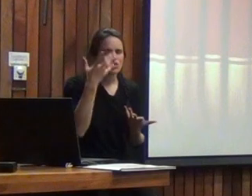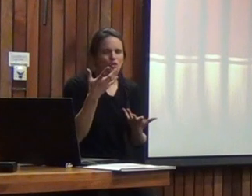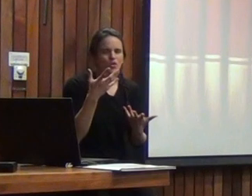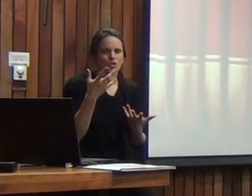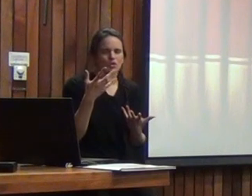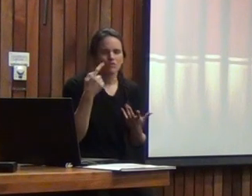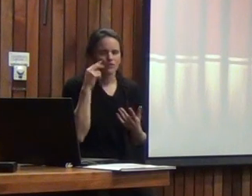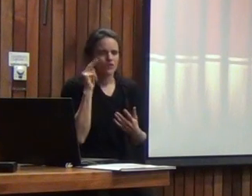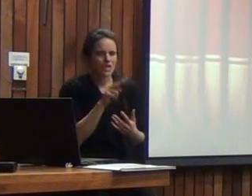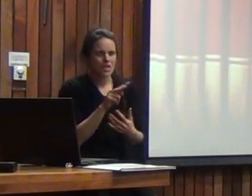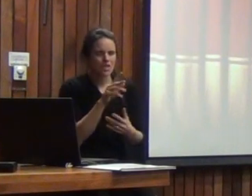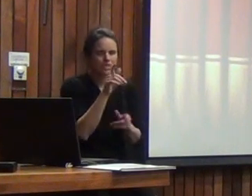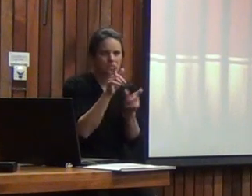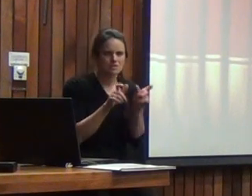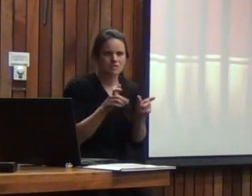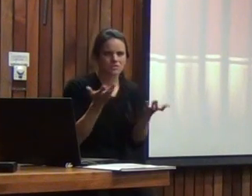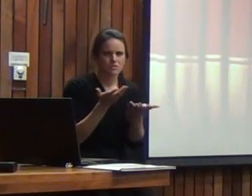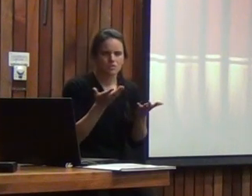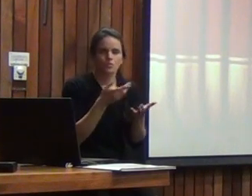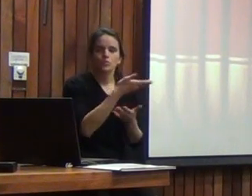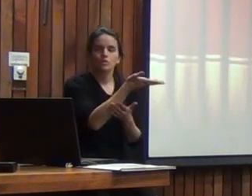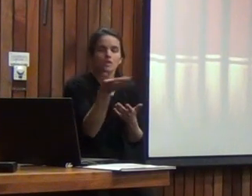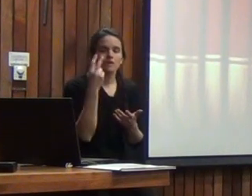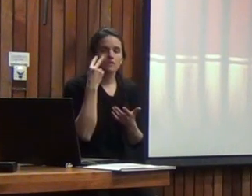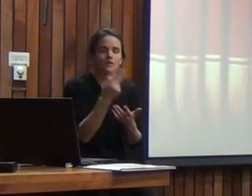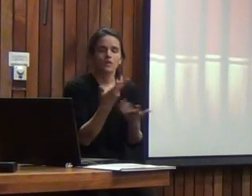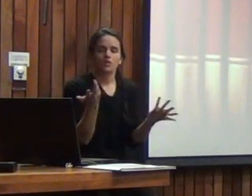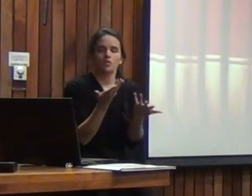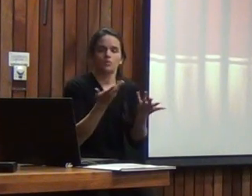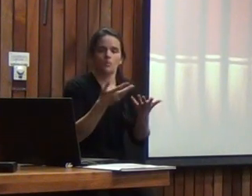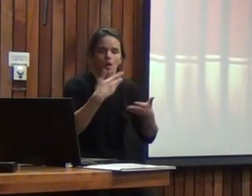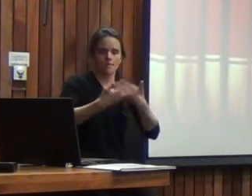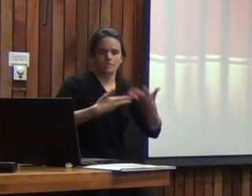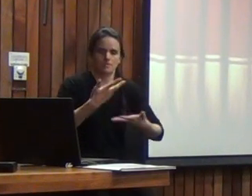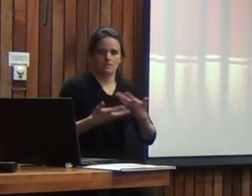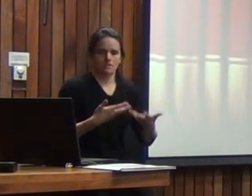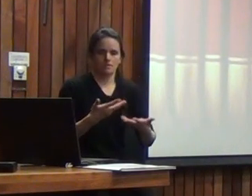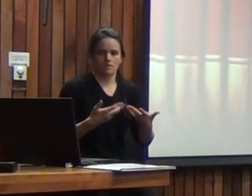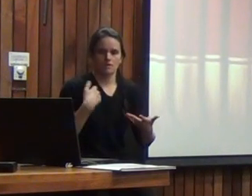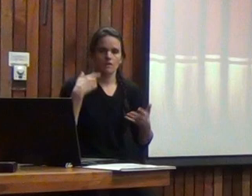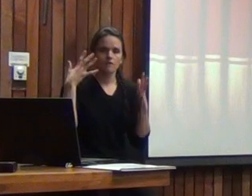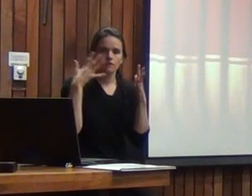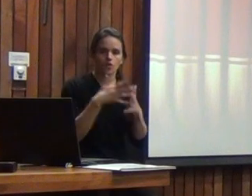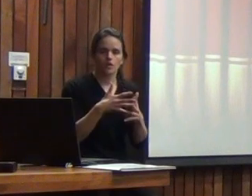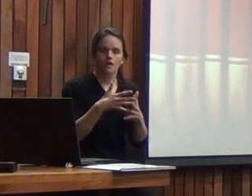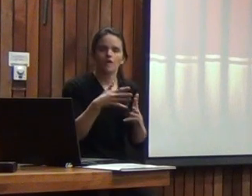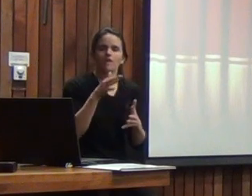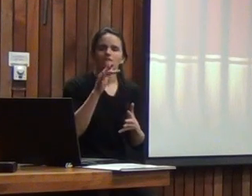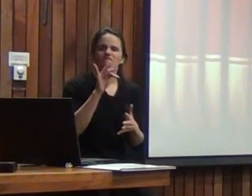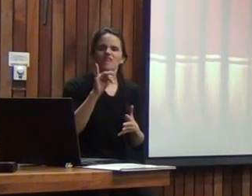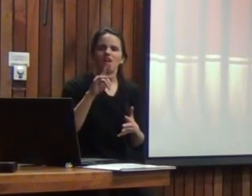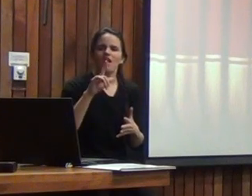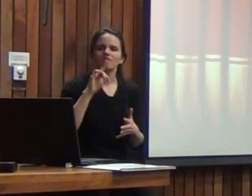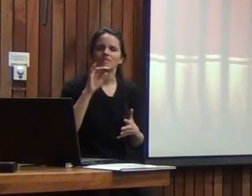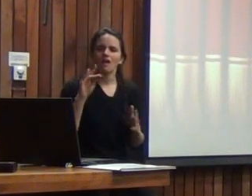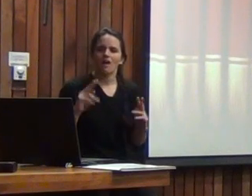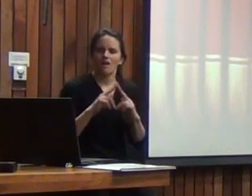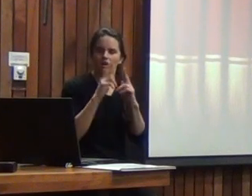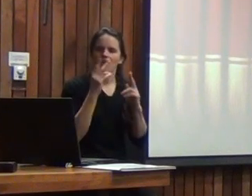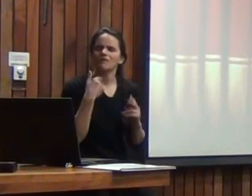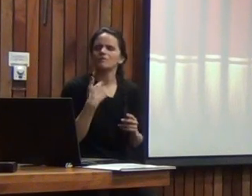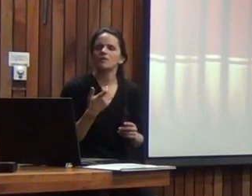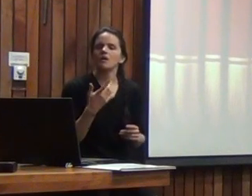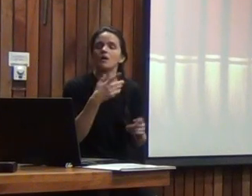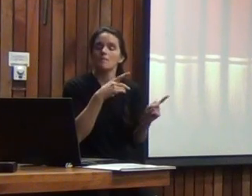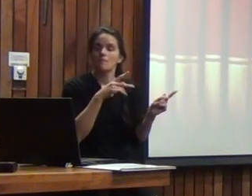criterios clínicos porque eso lo ven ustedes en el hacer a mí me gusta mucho el enfoque finlandés para esto el enfoque finlandés es